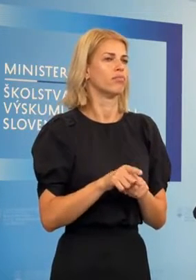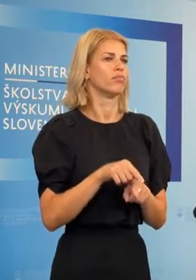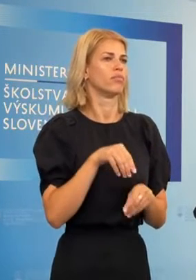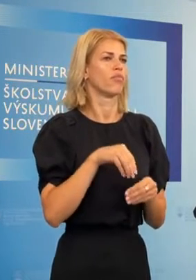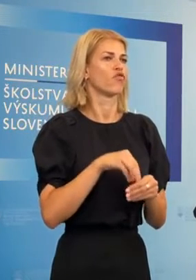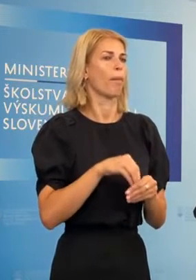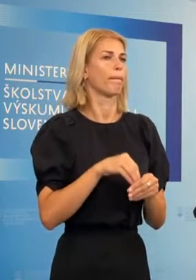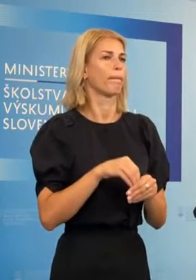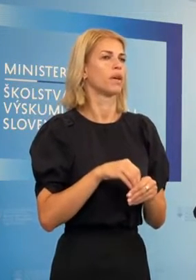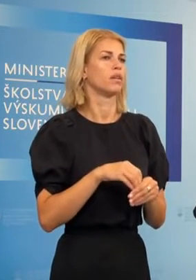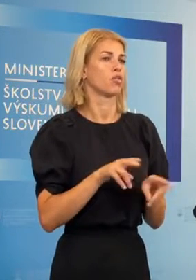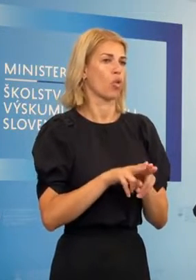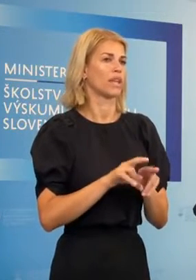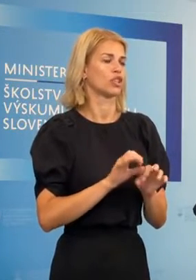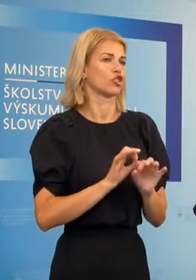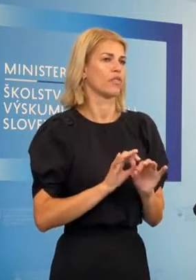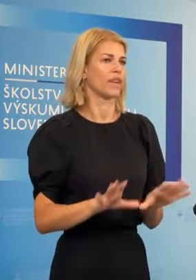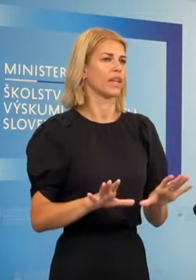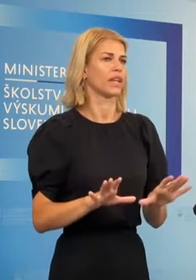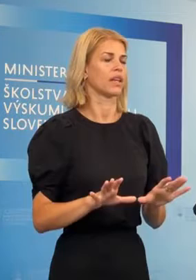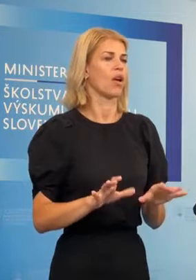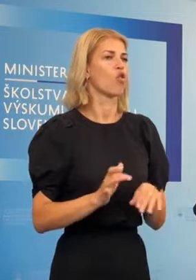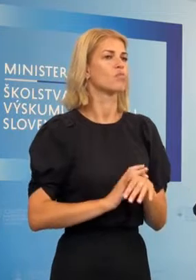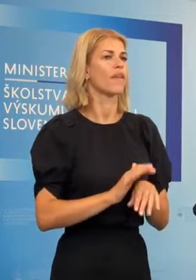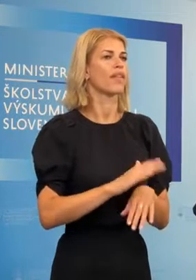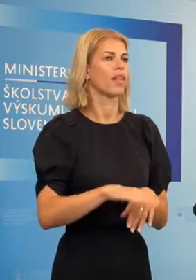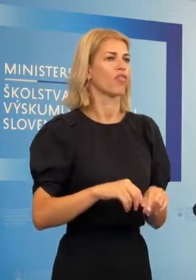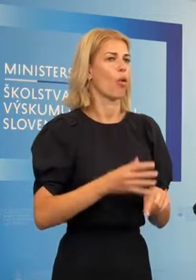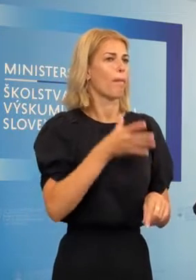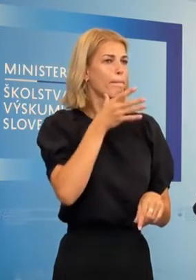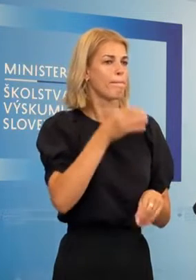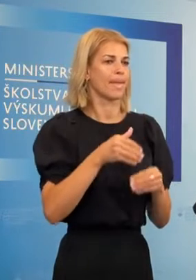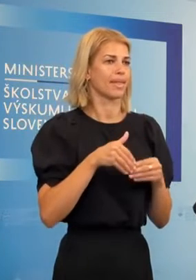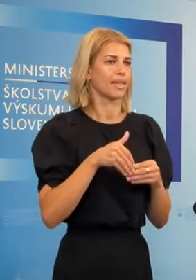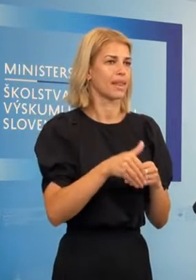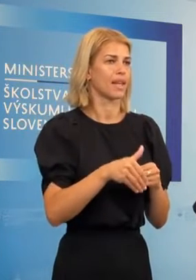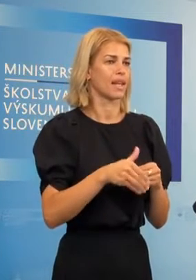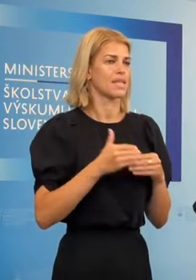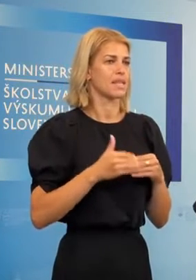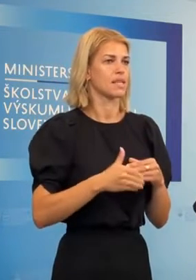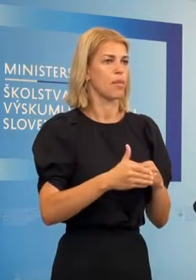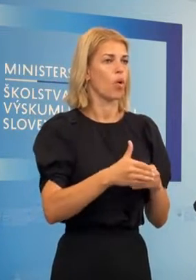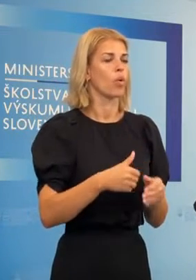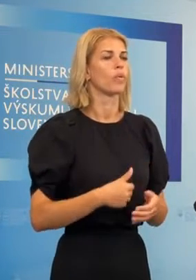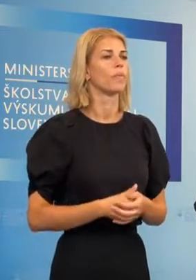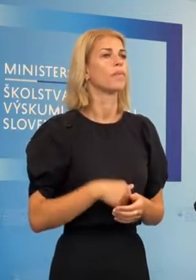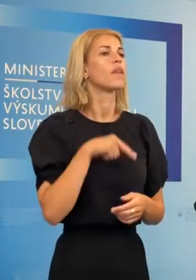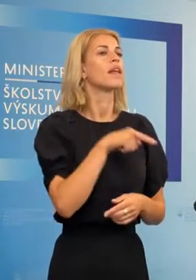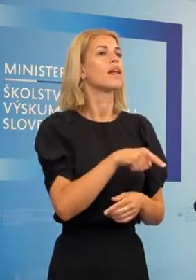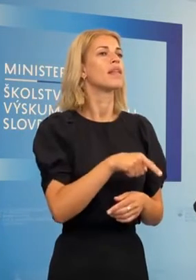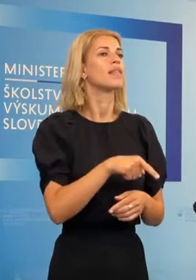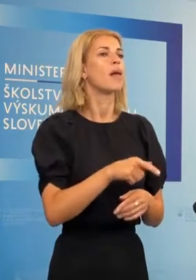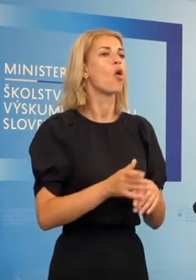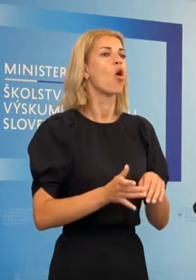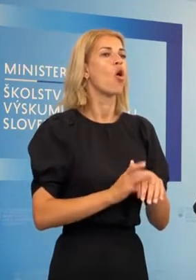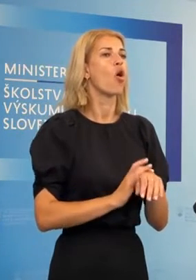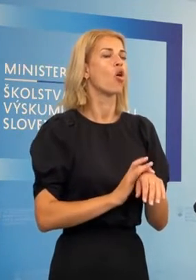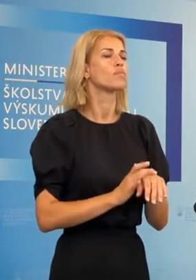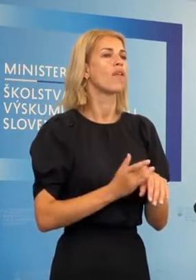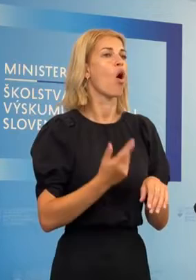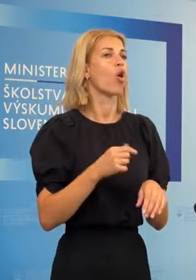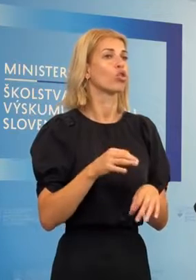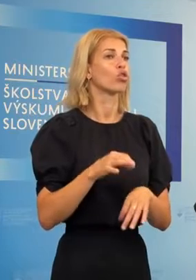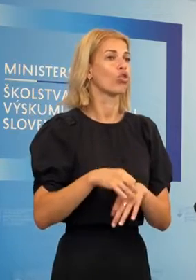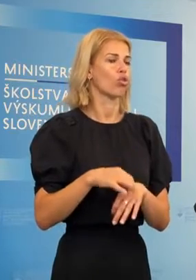rodí dvě ospravedlní dieťa na 5 po sebe idúcich dní. Čiže tam nepotrebujeme ospravedlní od pediatra,